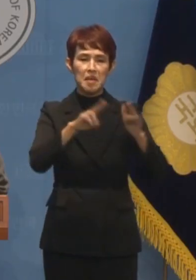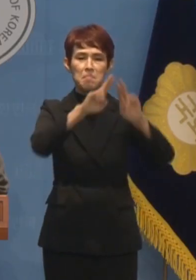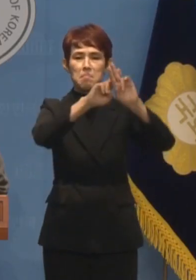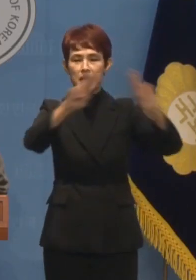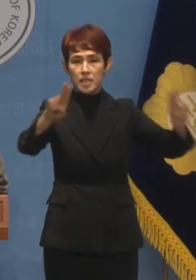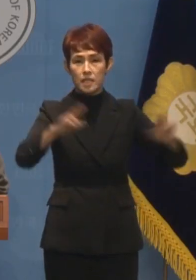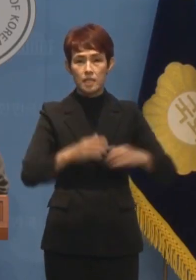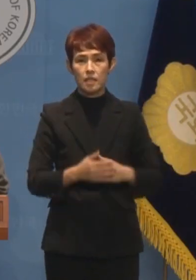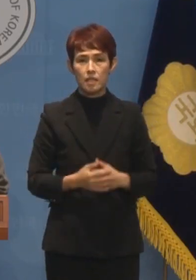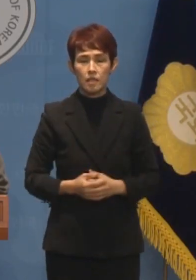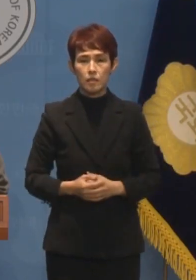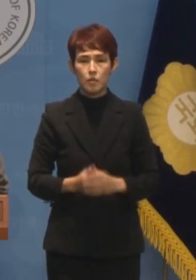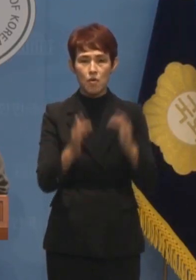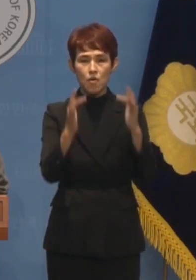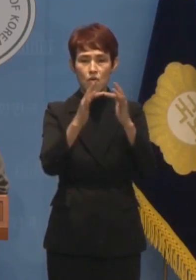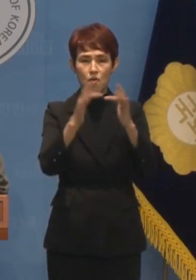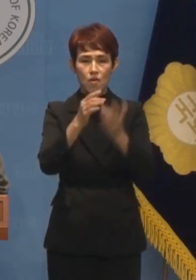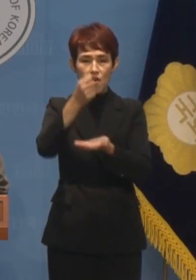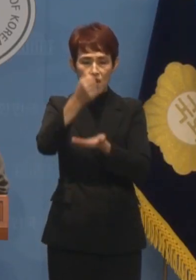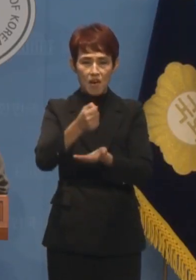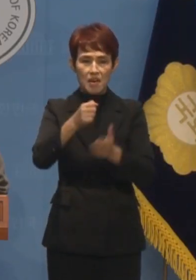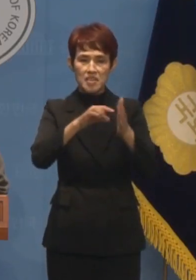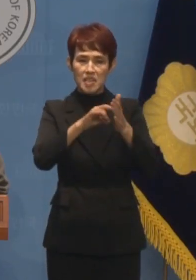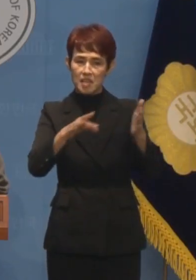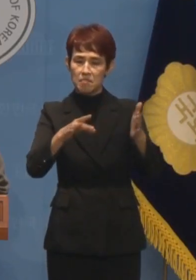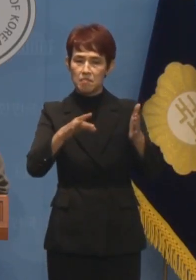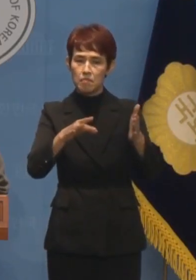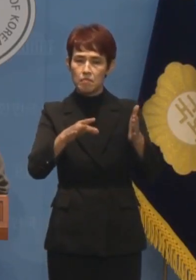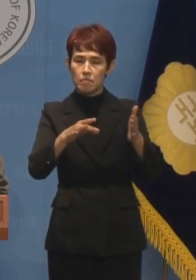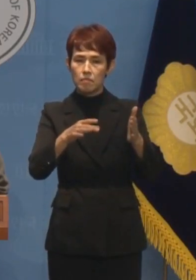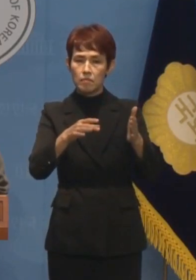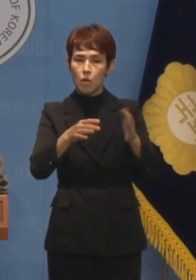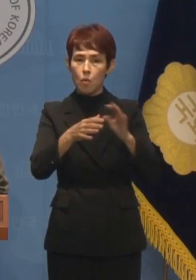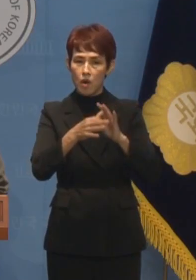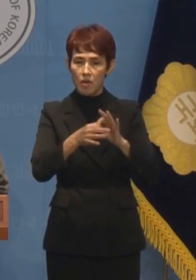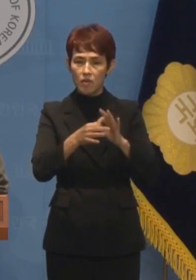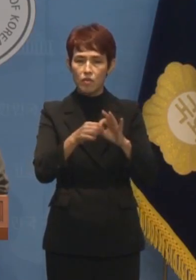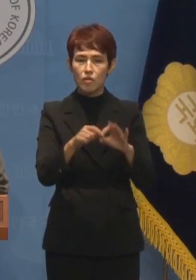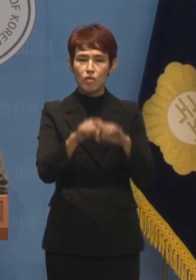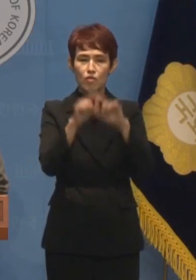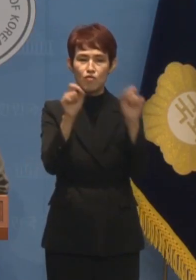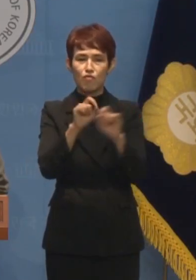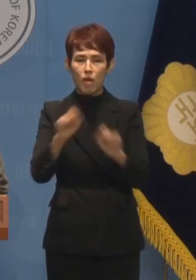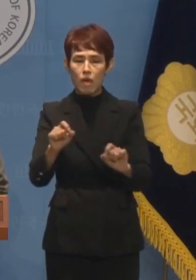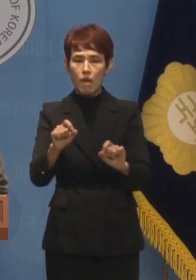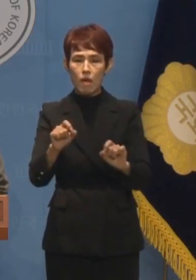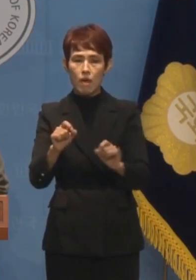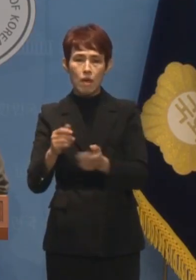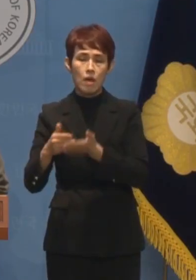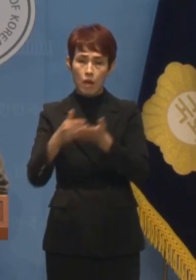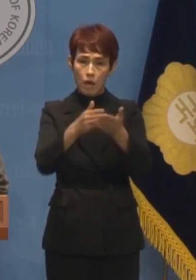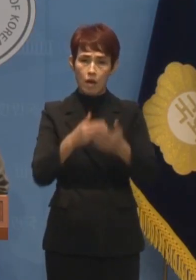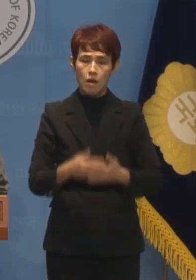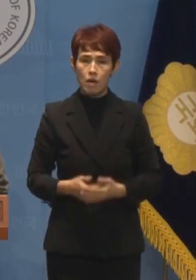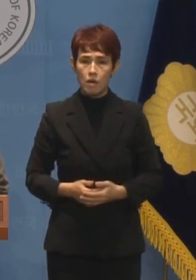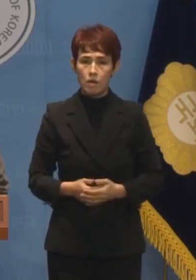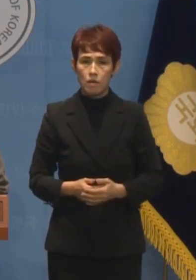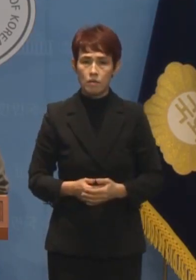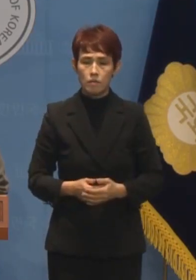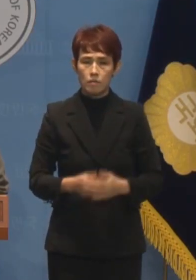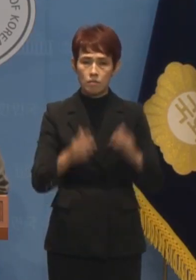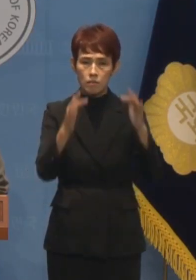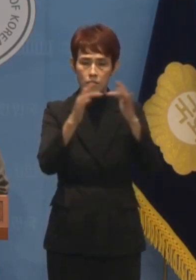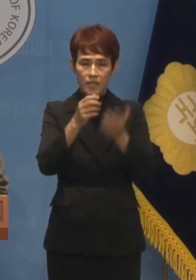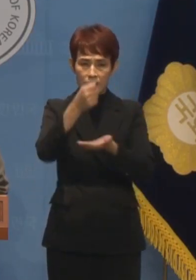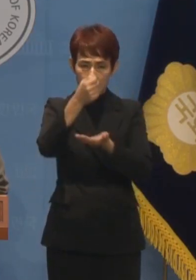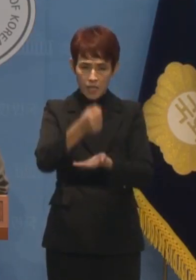가상자산 과세 유예까지 주장했습니다. 가상자산 투자가 청년의